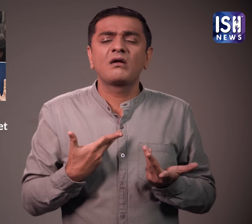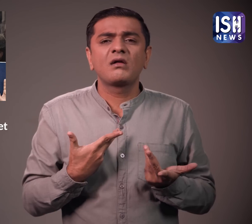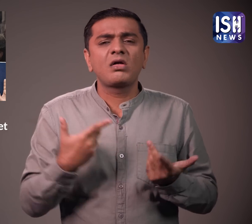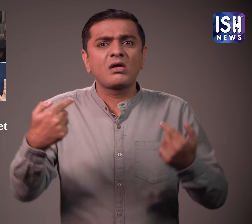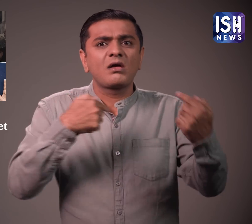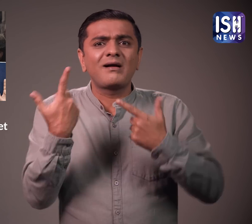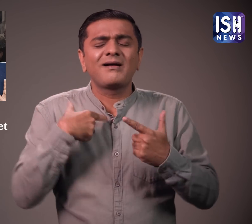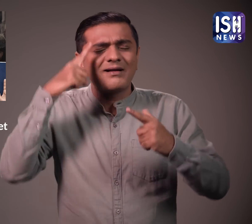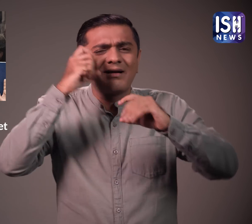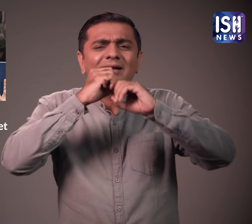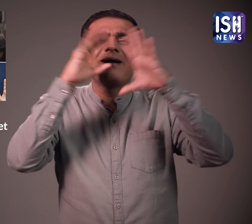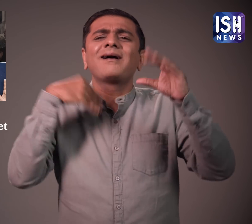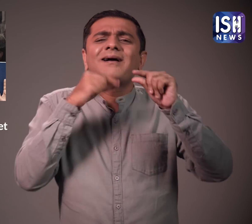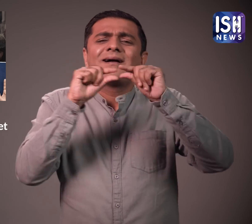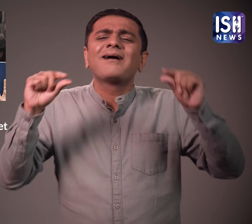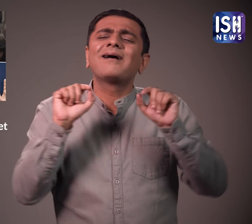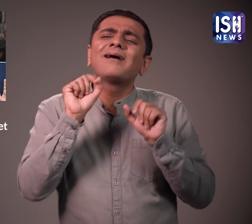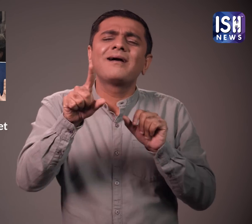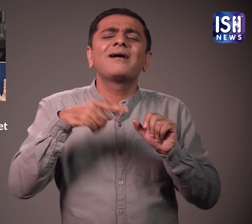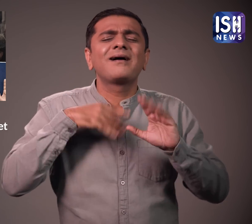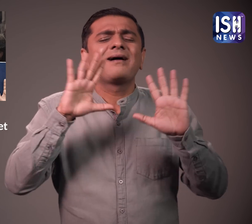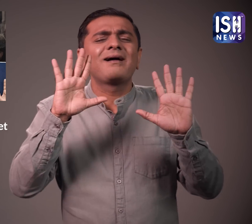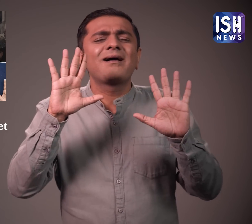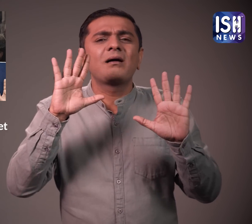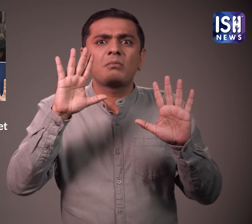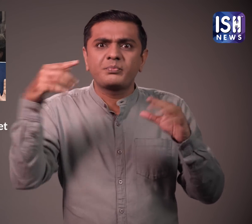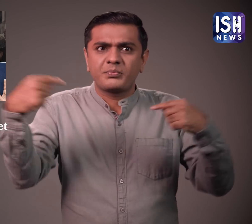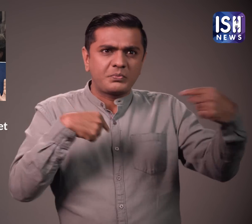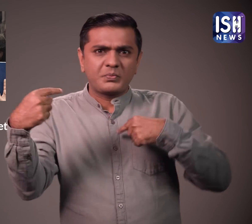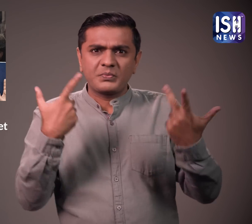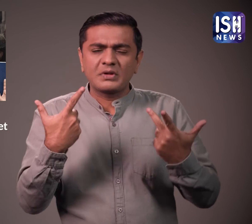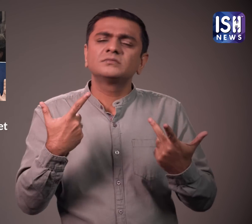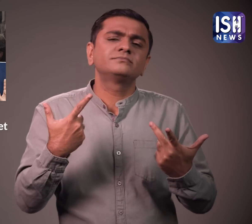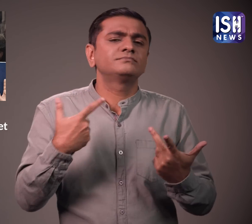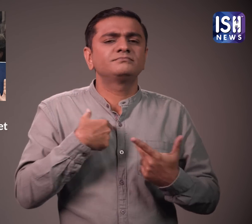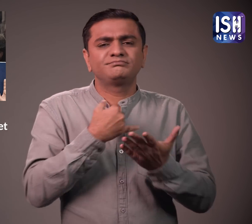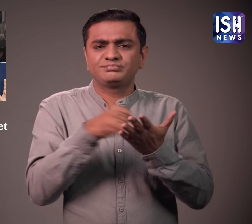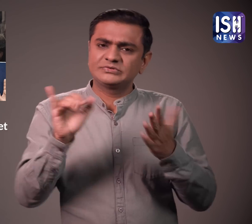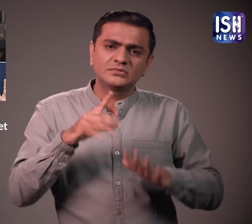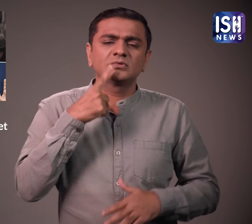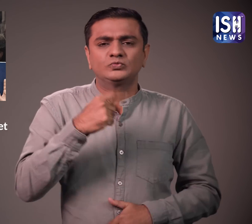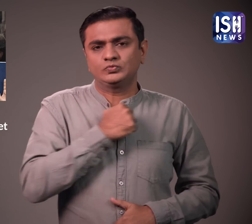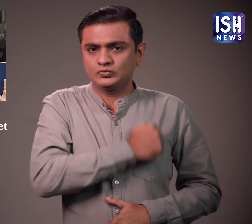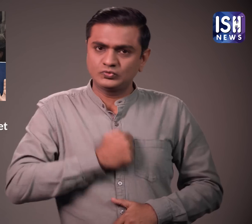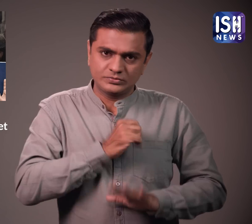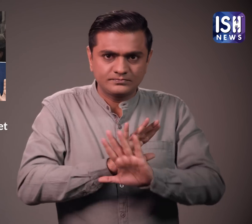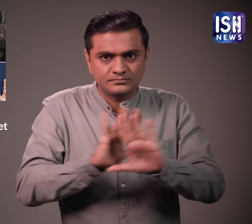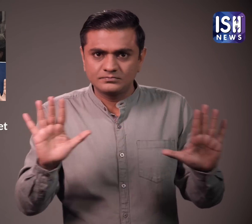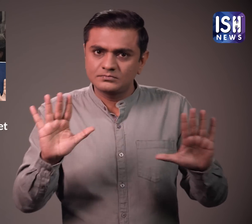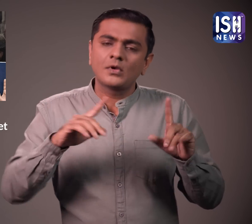चड़ा ने कहा कि उसे नहीं पता था कि उसका ट्वीट इतना बड़ा विवाद खड़ा कर देगा उसने इसे हटा दिया और माफी